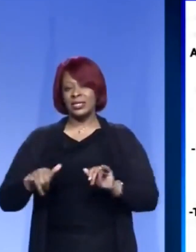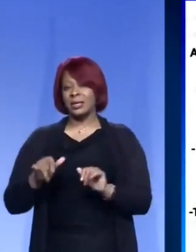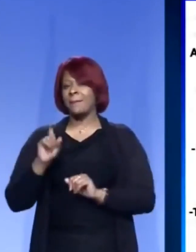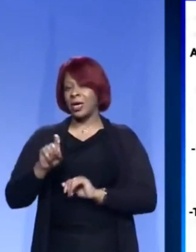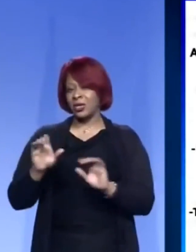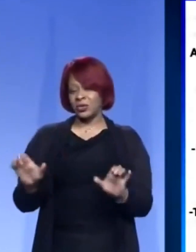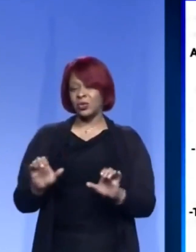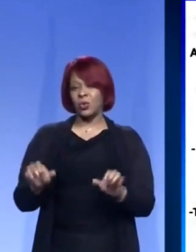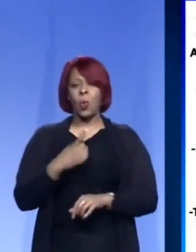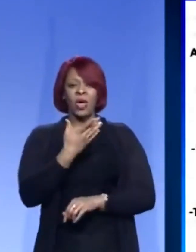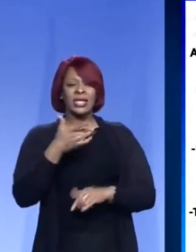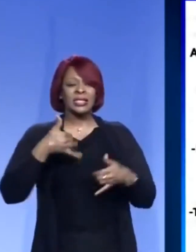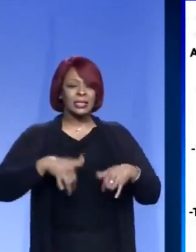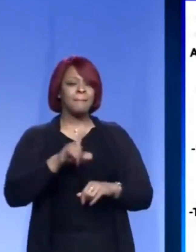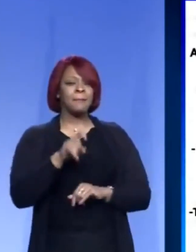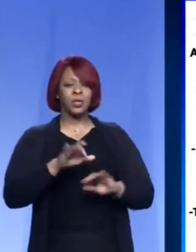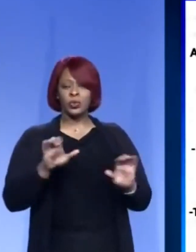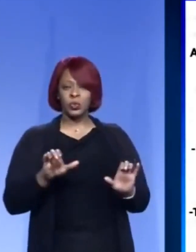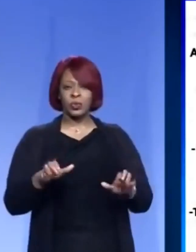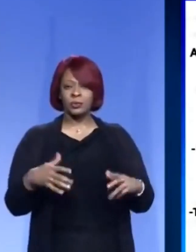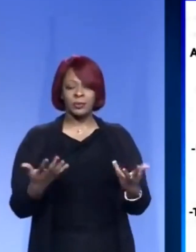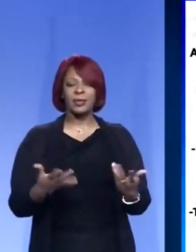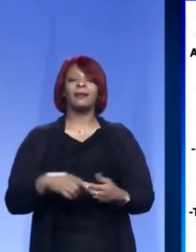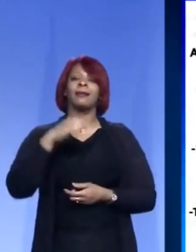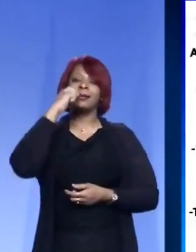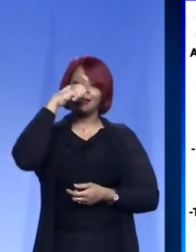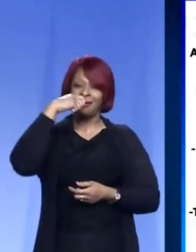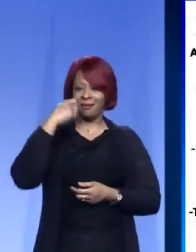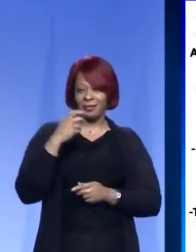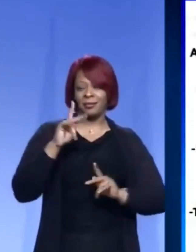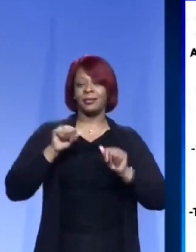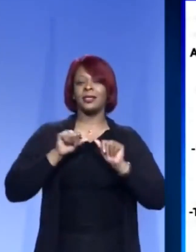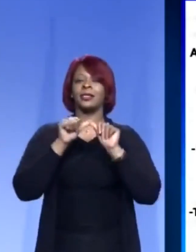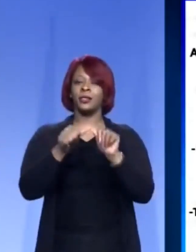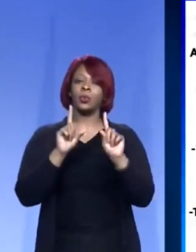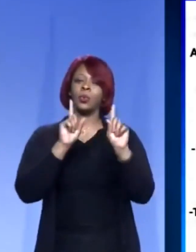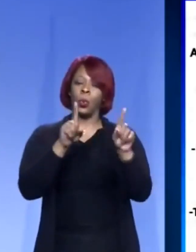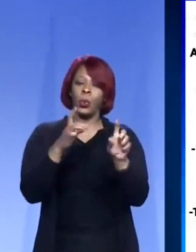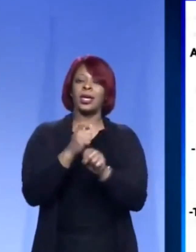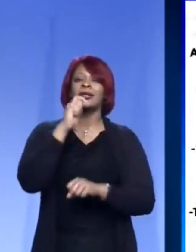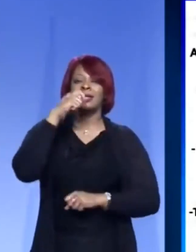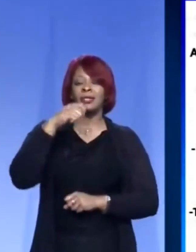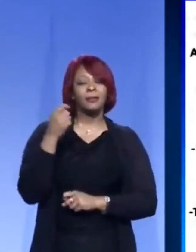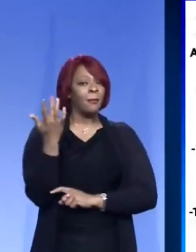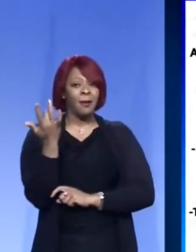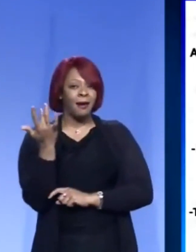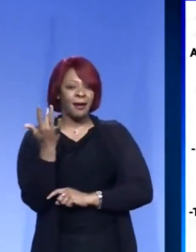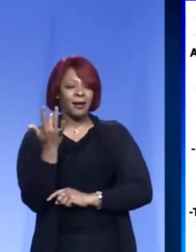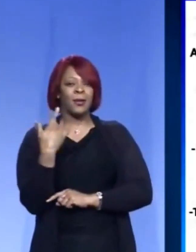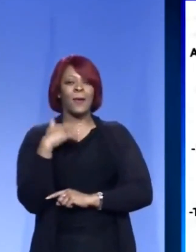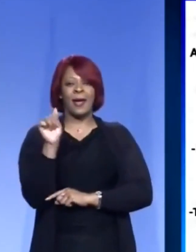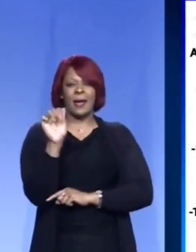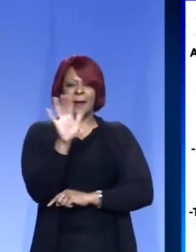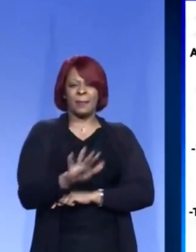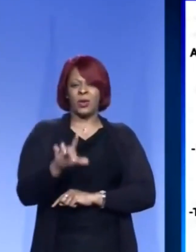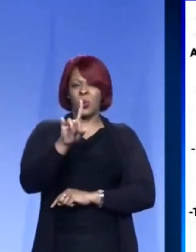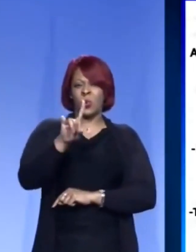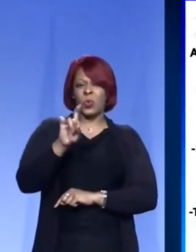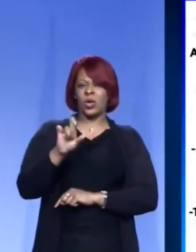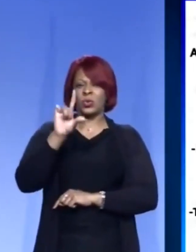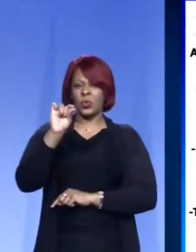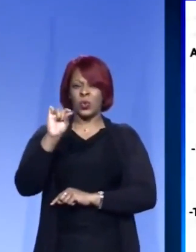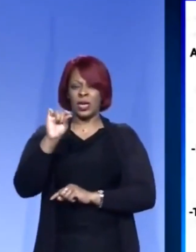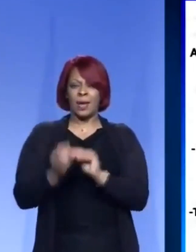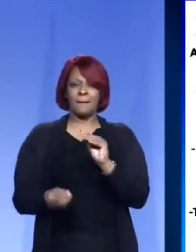y a los demás, es conocer su estado de salud. Entonces, este sábado 6 de marzo, realizaremos otro evento de